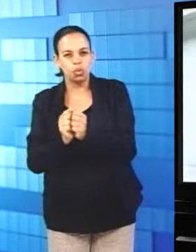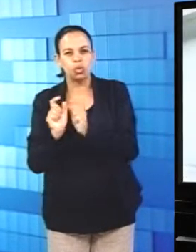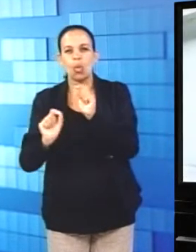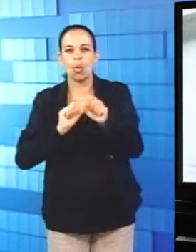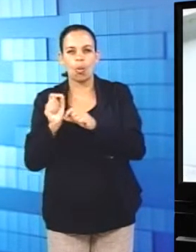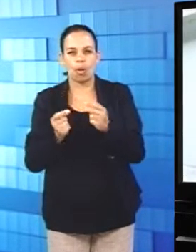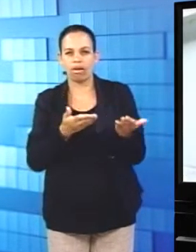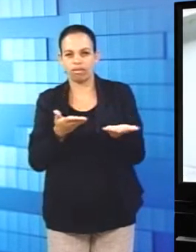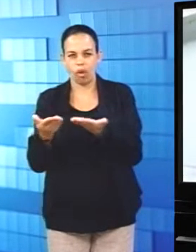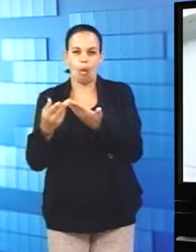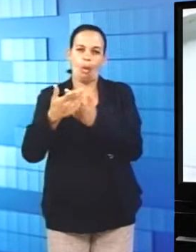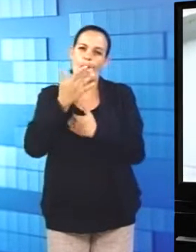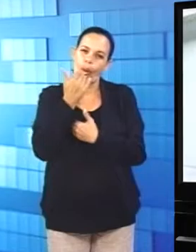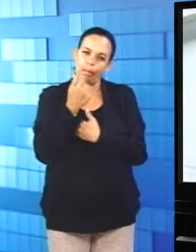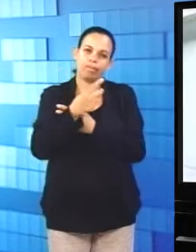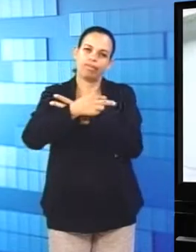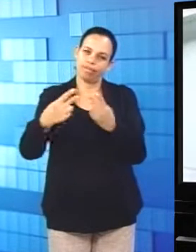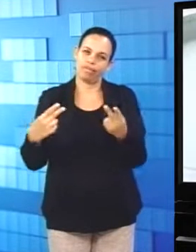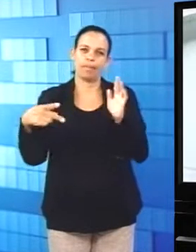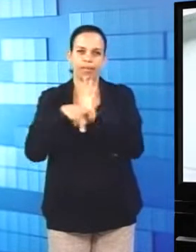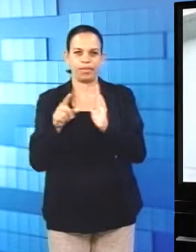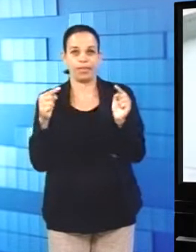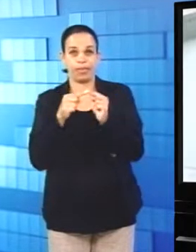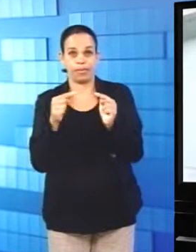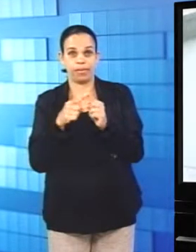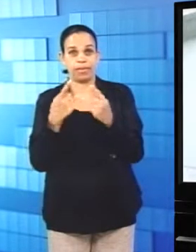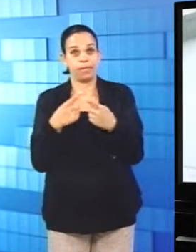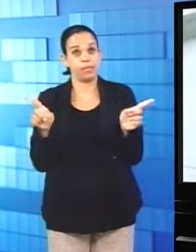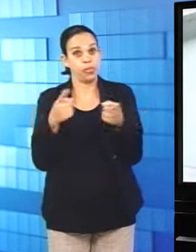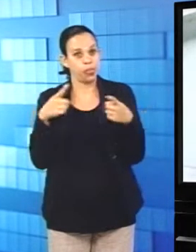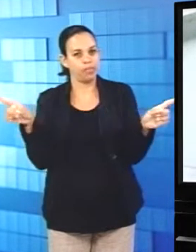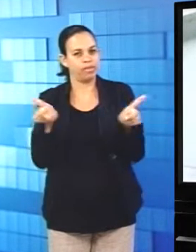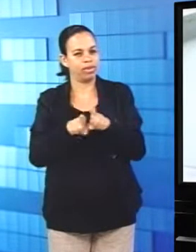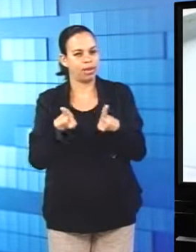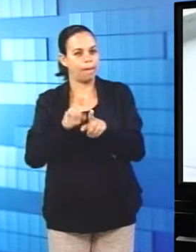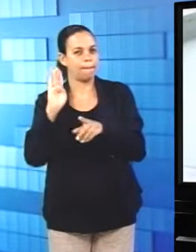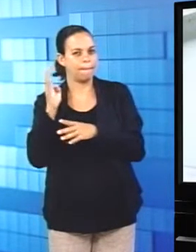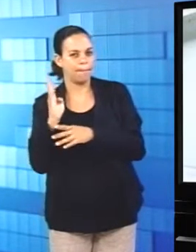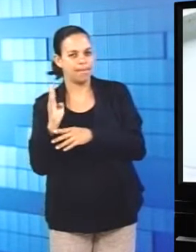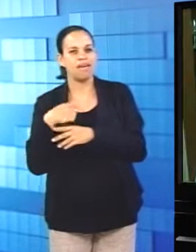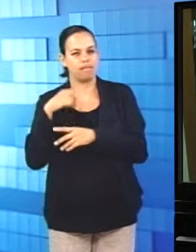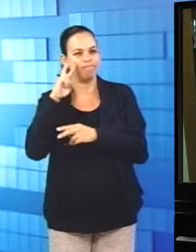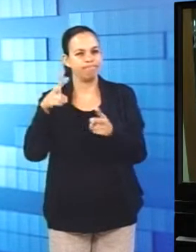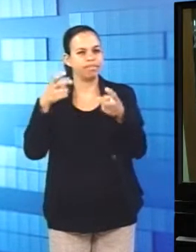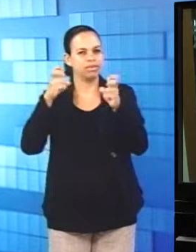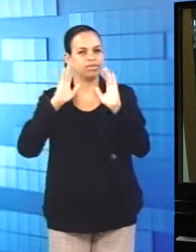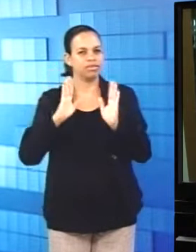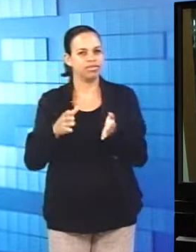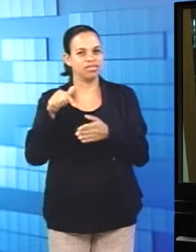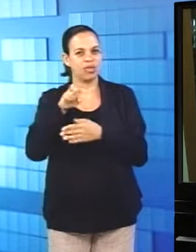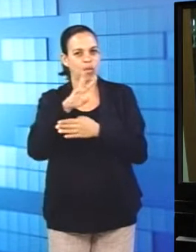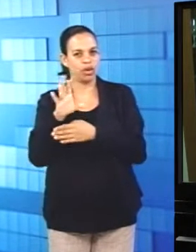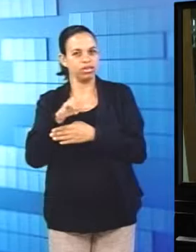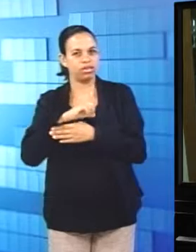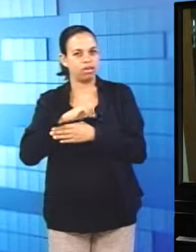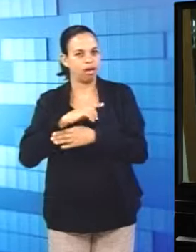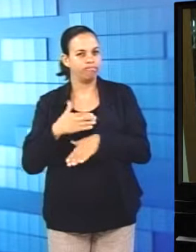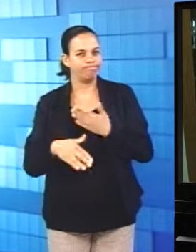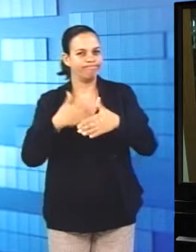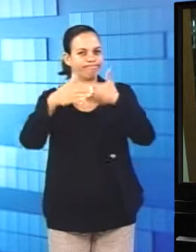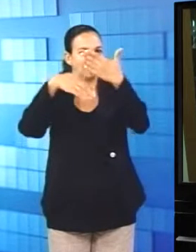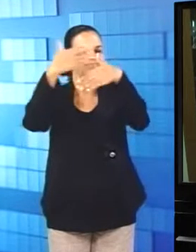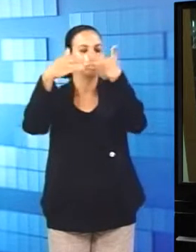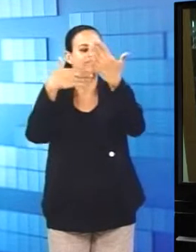a parte gastronômica quanto a parte musical, os barzinhos se preocupam com isso também. Então, gente está vendo que o mercado está